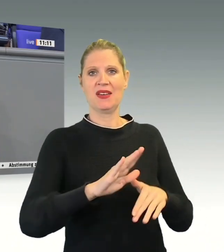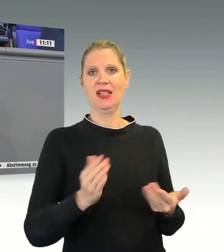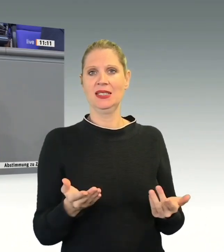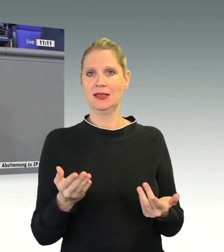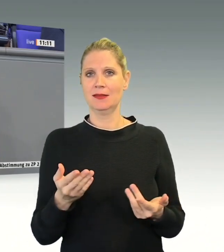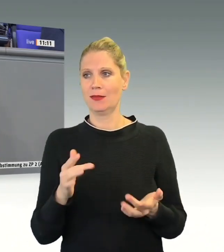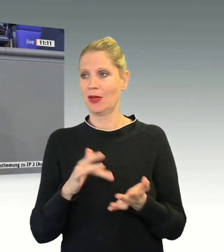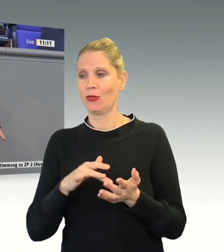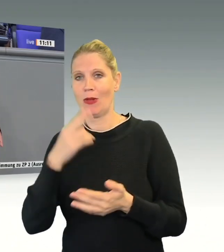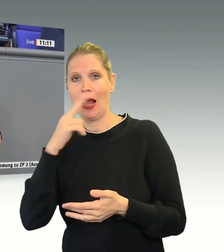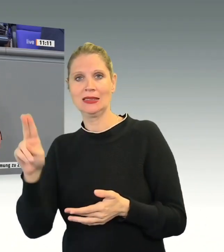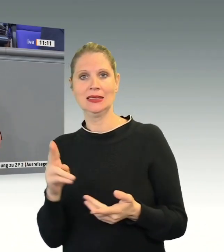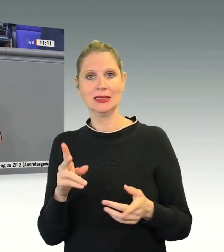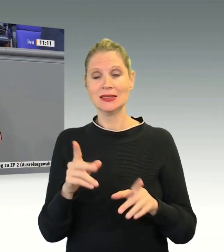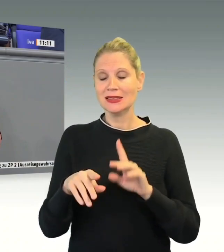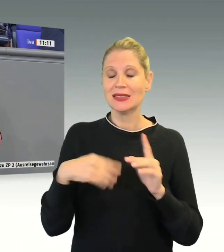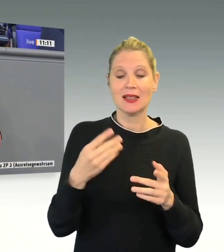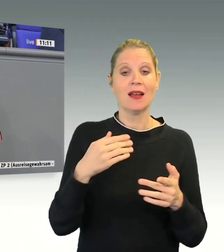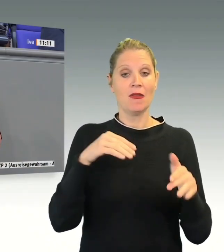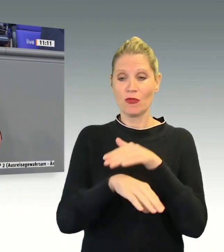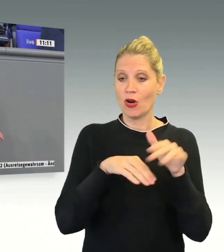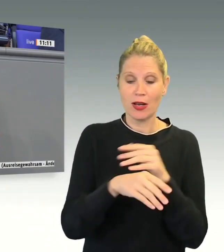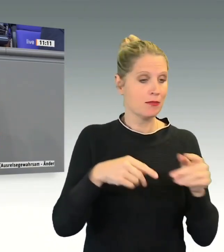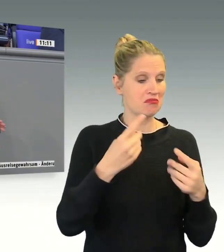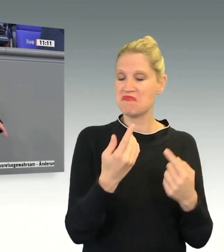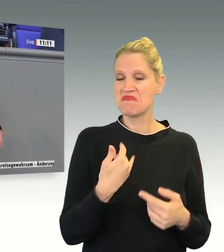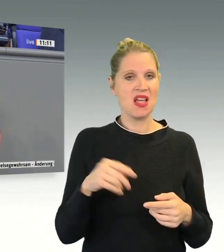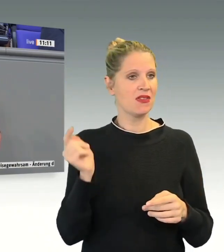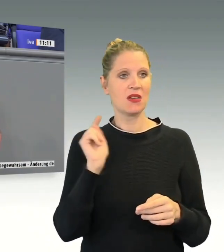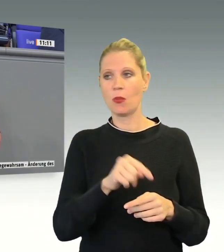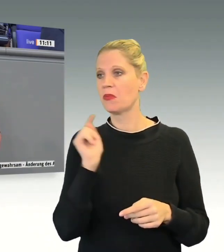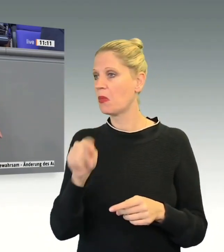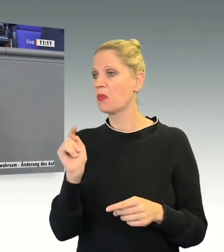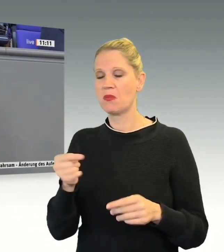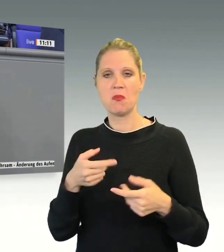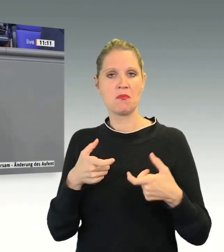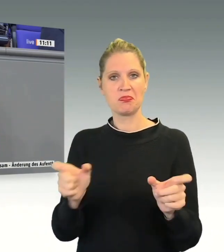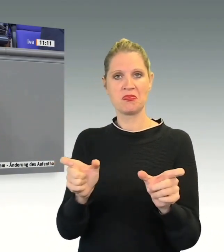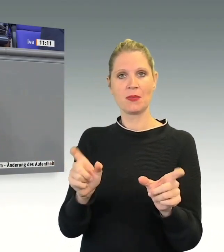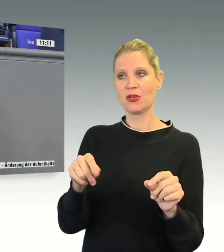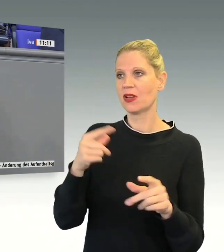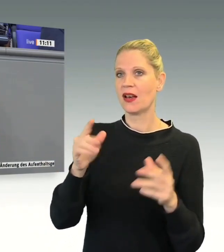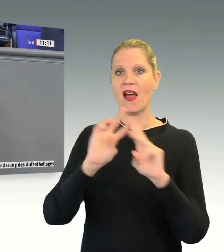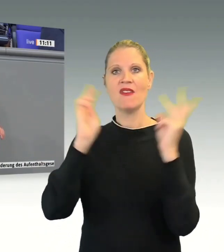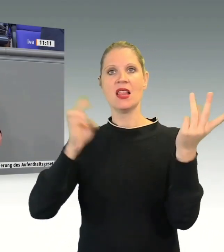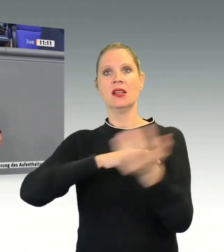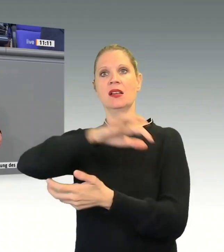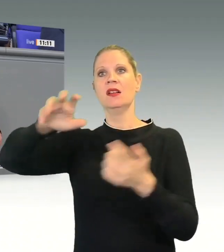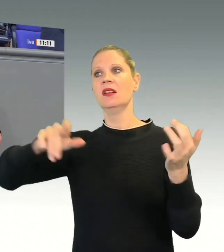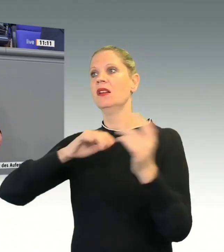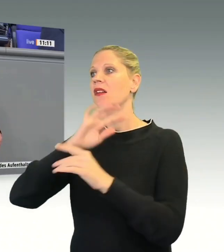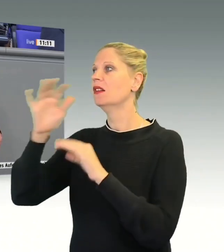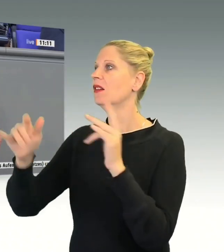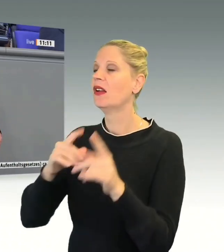auf der Flucht ohne Obdach und Aufnahme sein. Nie wieder sollten Menschen auf der Flucht vor Verfolgung und Gewalt hilflos herumirren müssen. Das sind Grundprinzipien